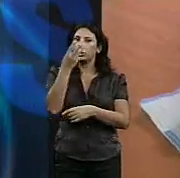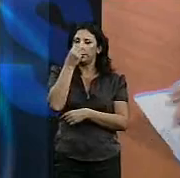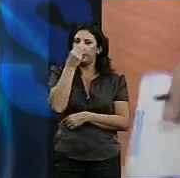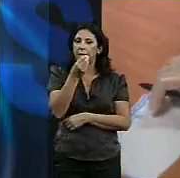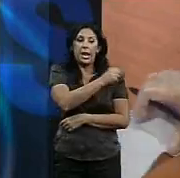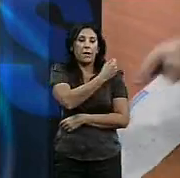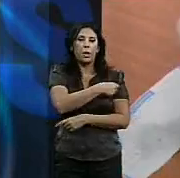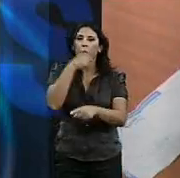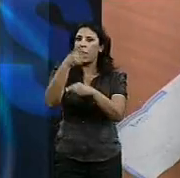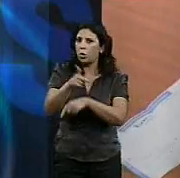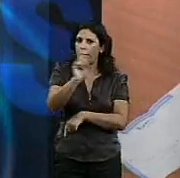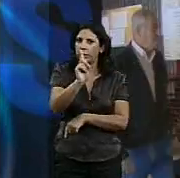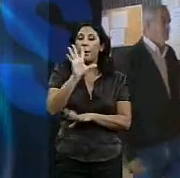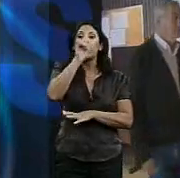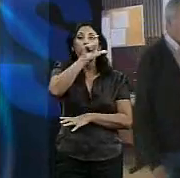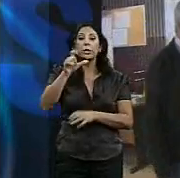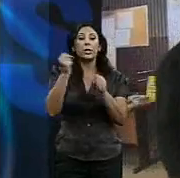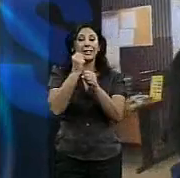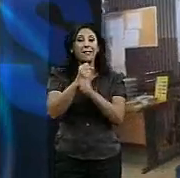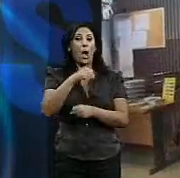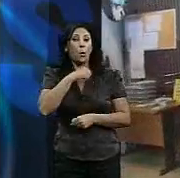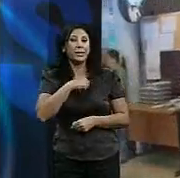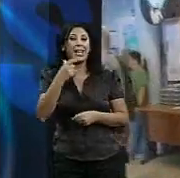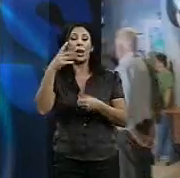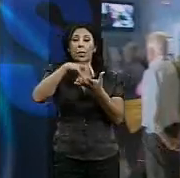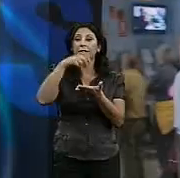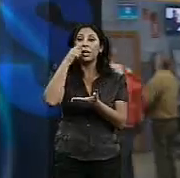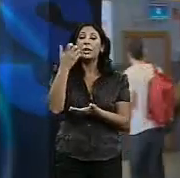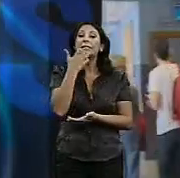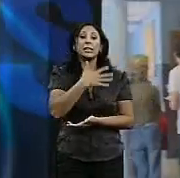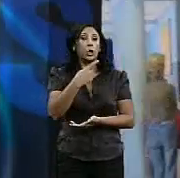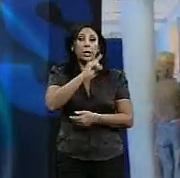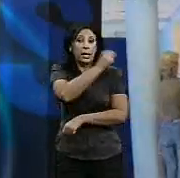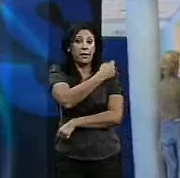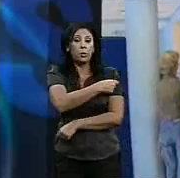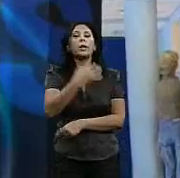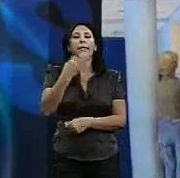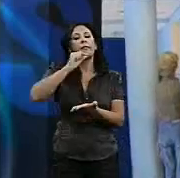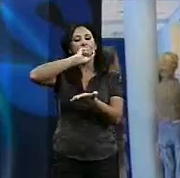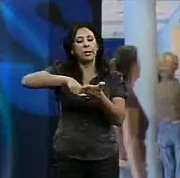obligatoria, pero el personal sanitario que no quiera recibirla debe firmar un escrito para dejar constancia.